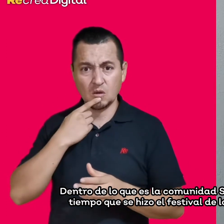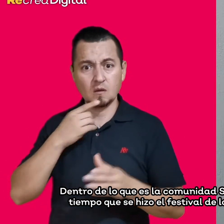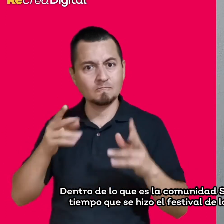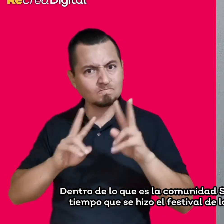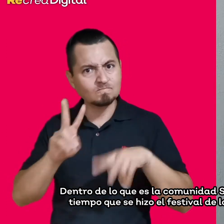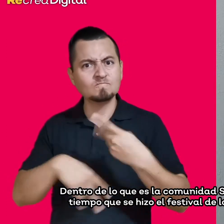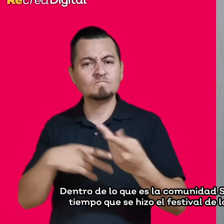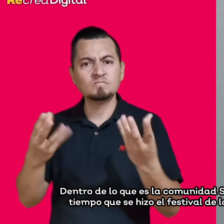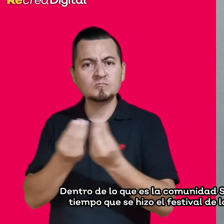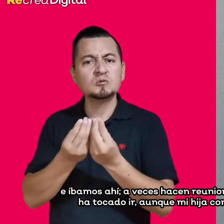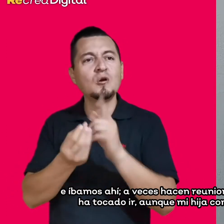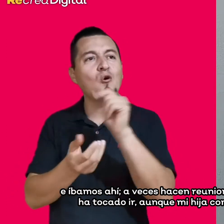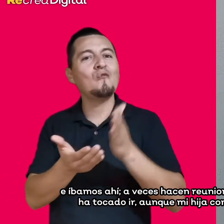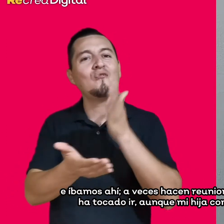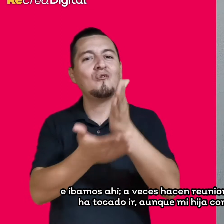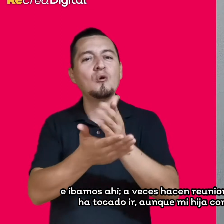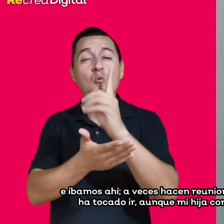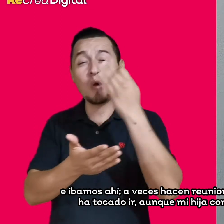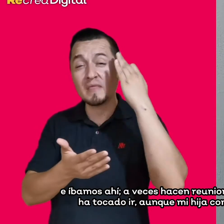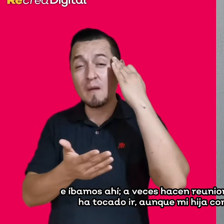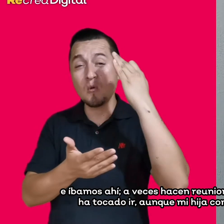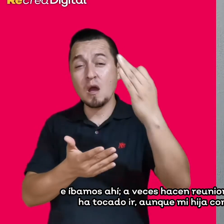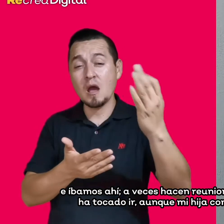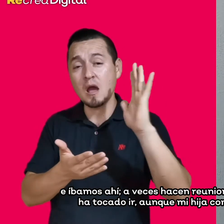canción en lengua de señas y vamos ahí.